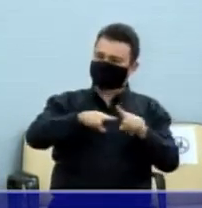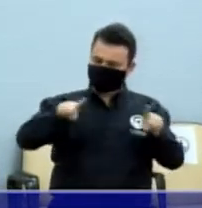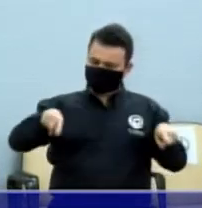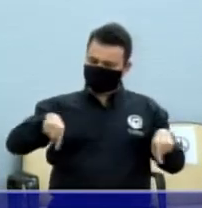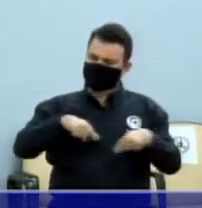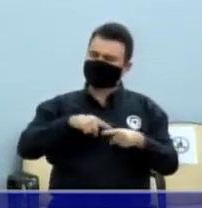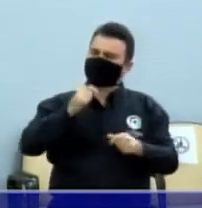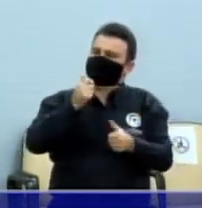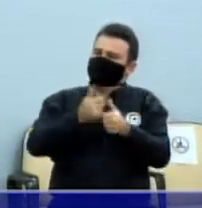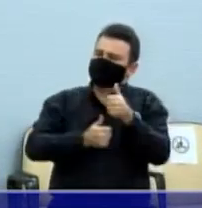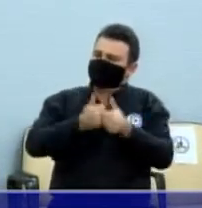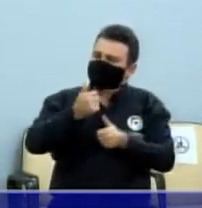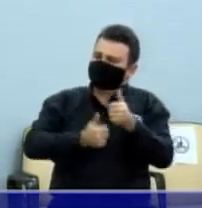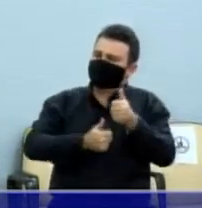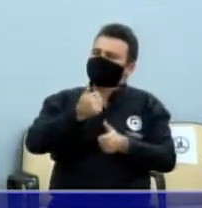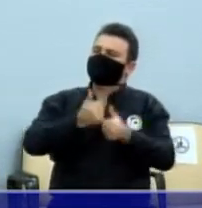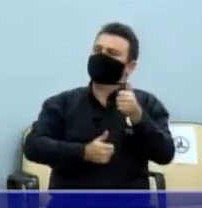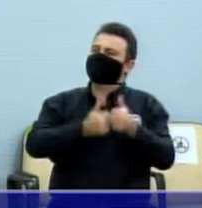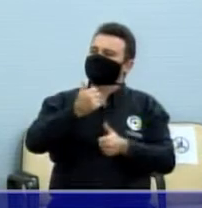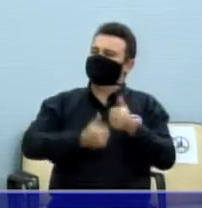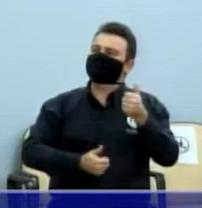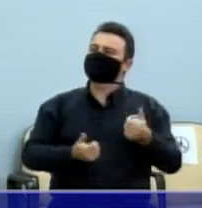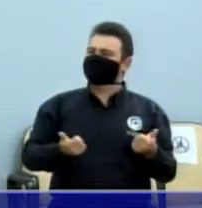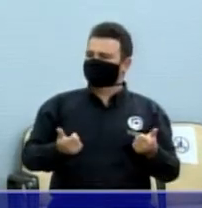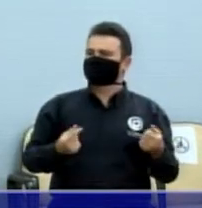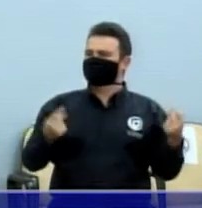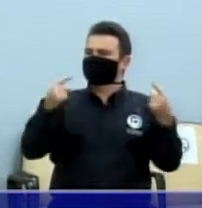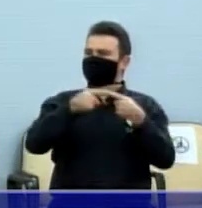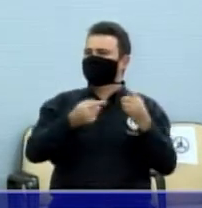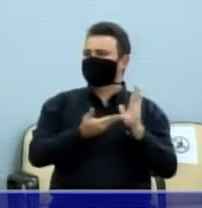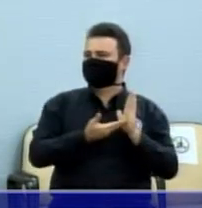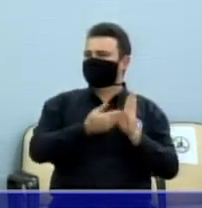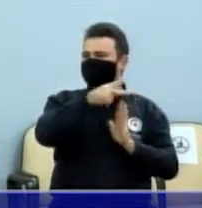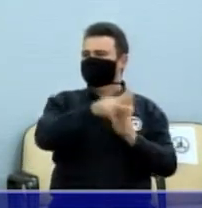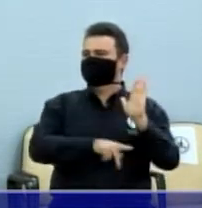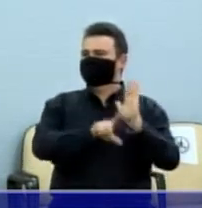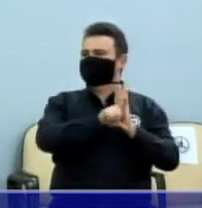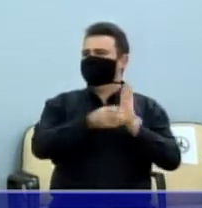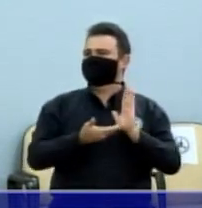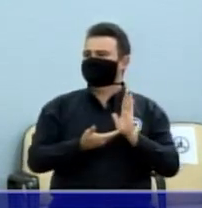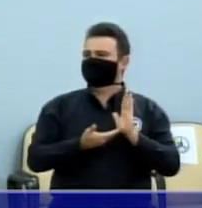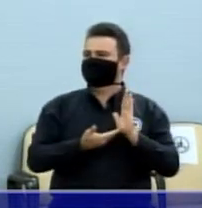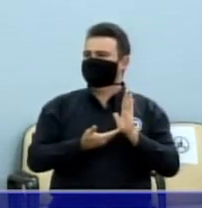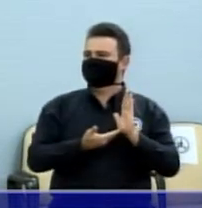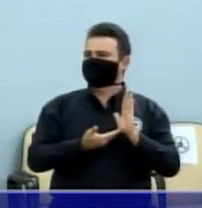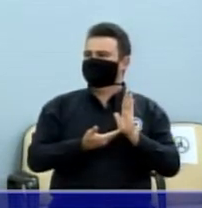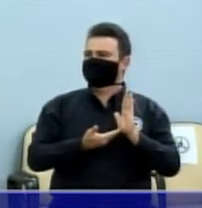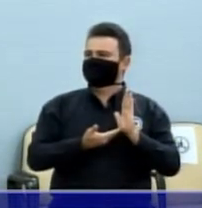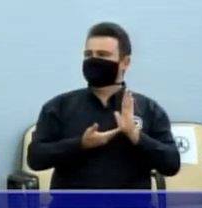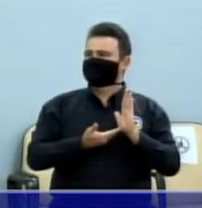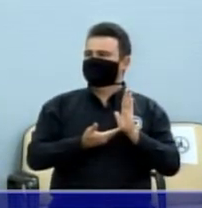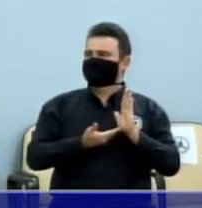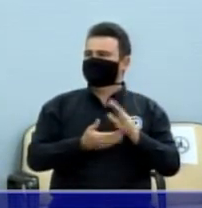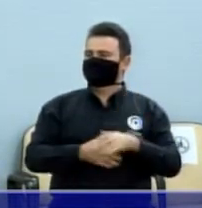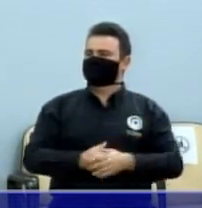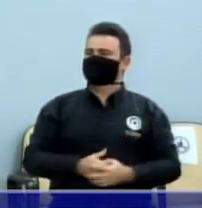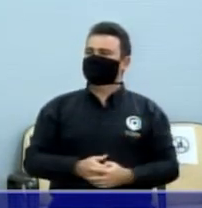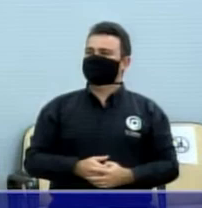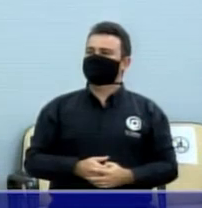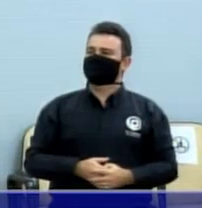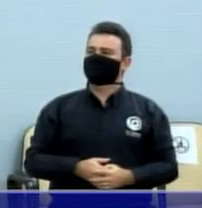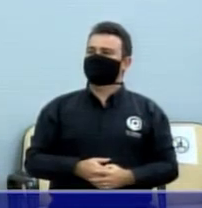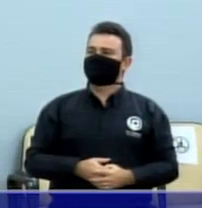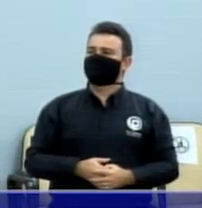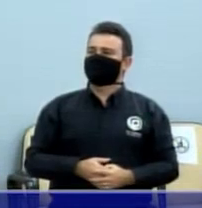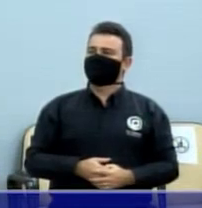sempre está acontecendo um belozinho ou outro. E nunca é esclarecido, nunca a polícia não chega, nunca dá um fragante, muito raro